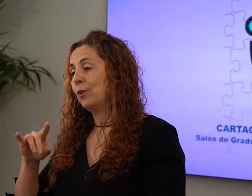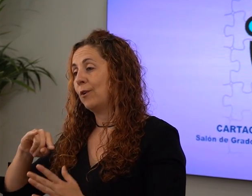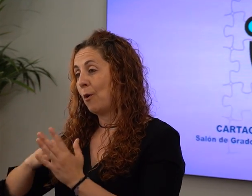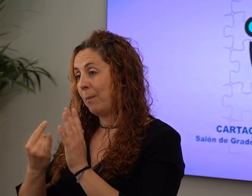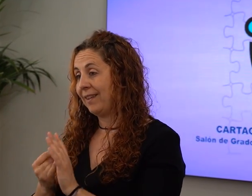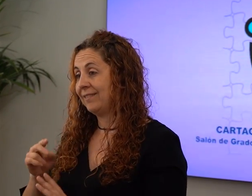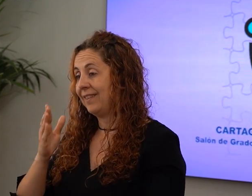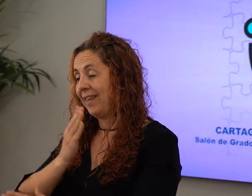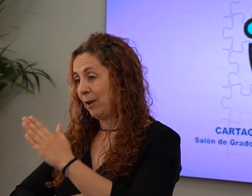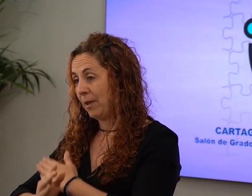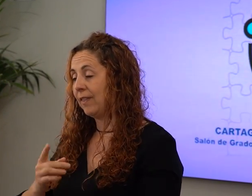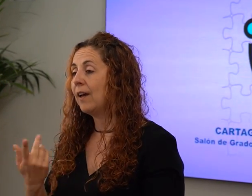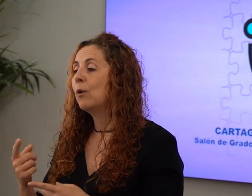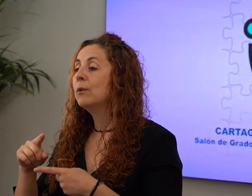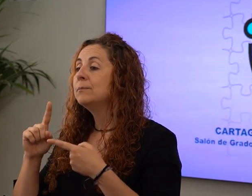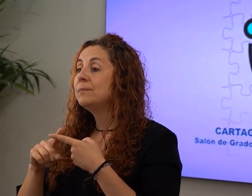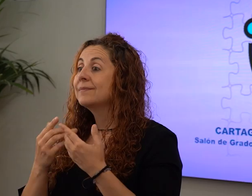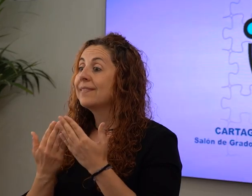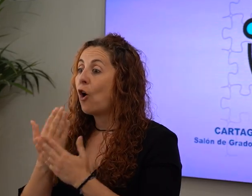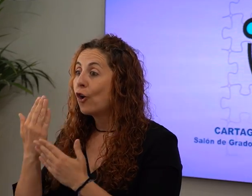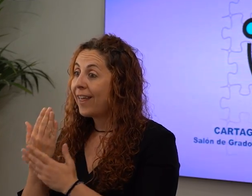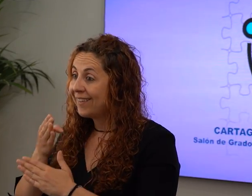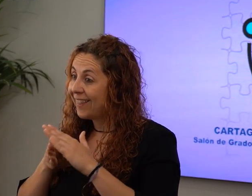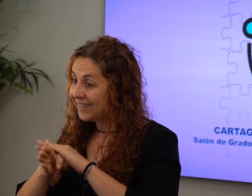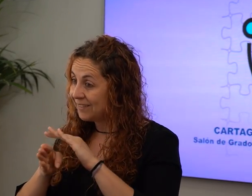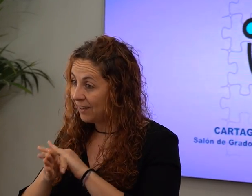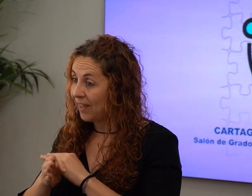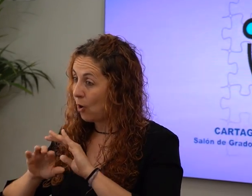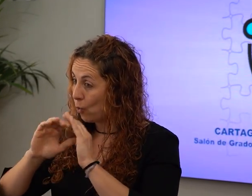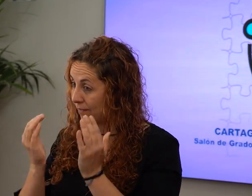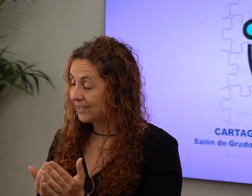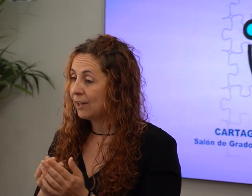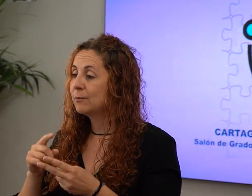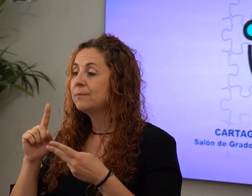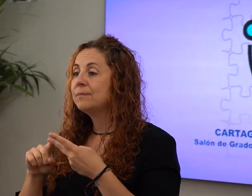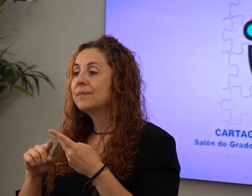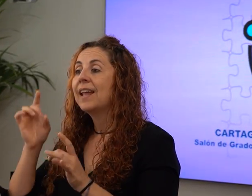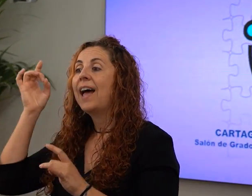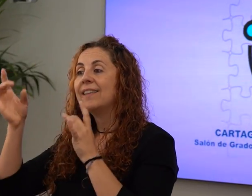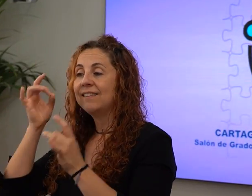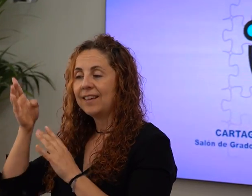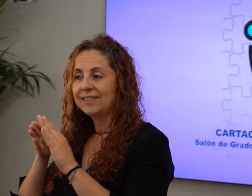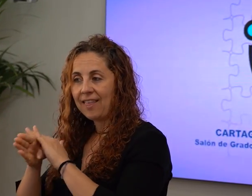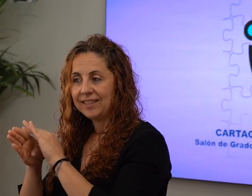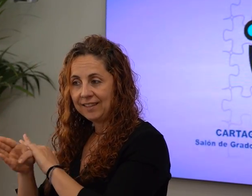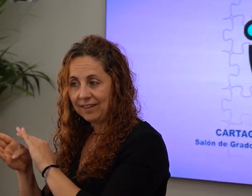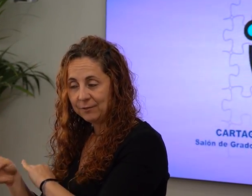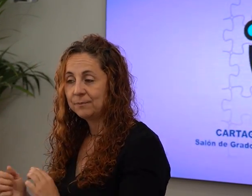de discapacidad, que son las jornadas de accesibilidad universal y las actividades accesibles.